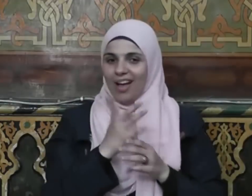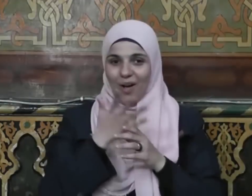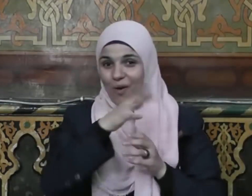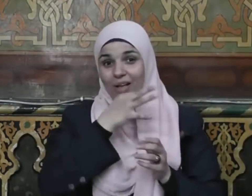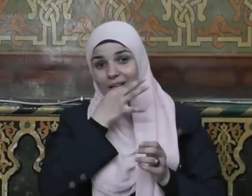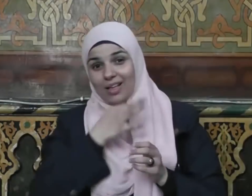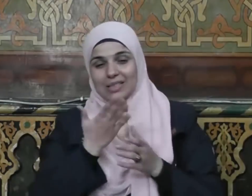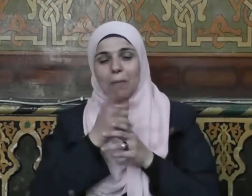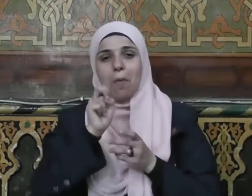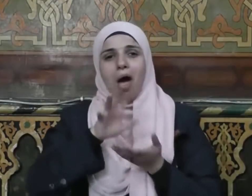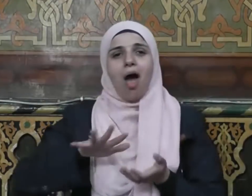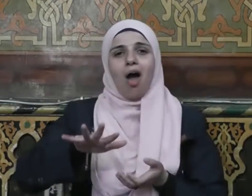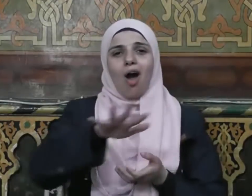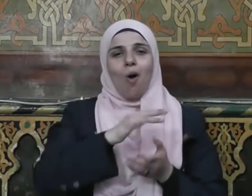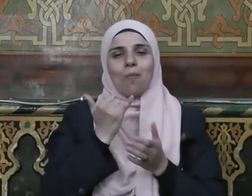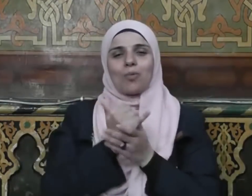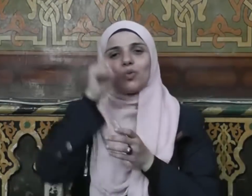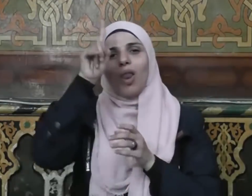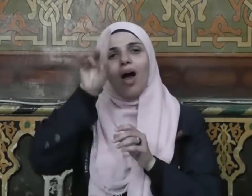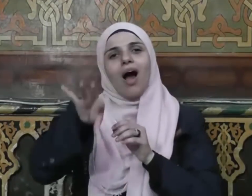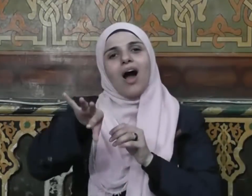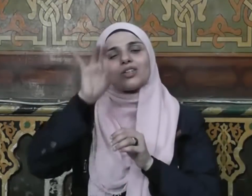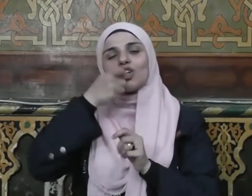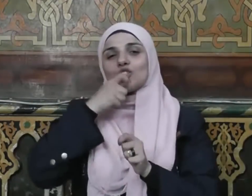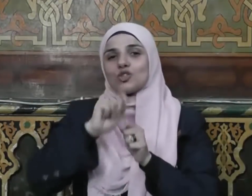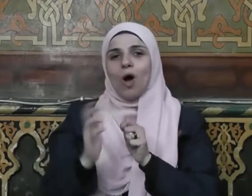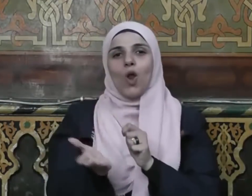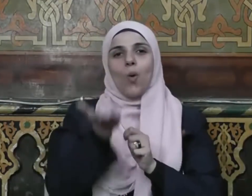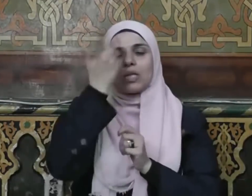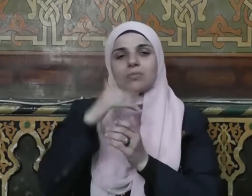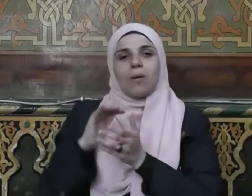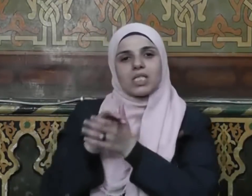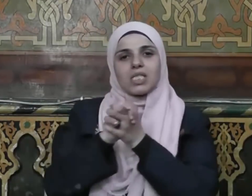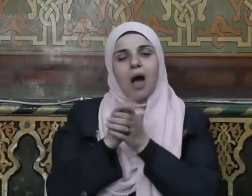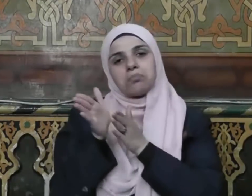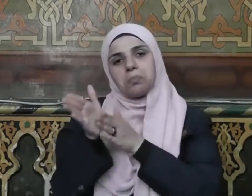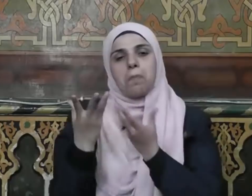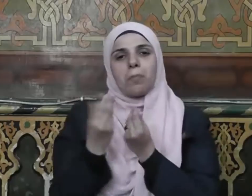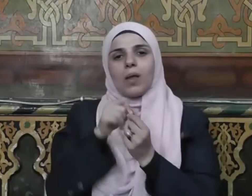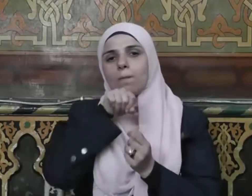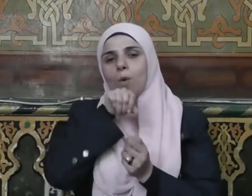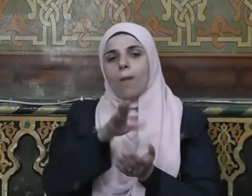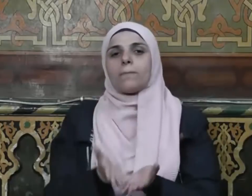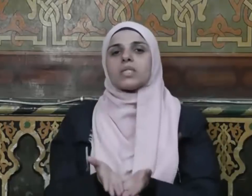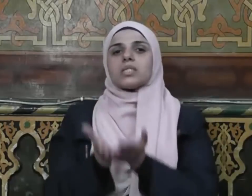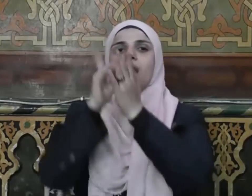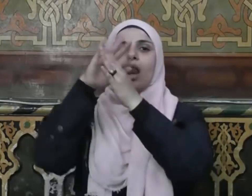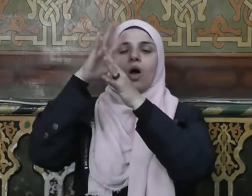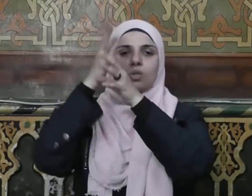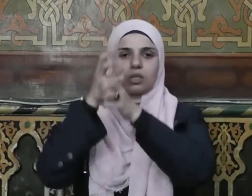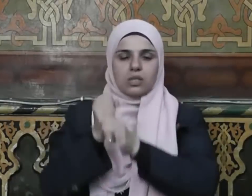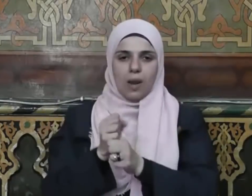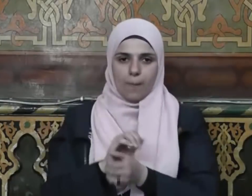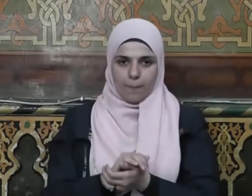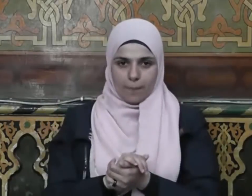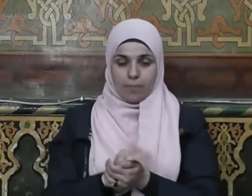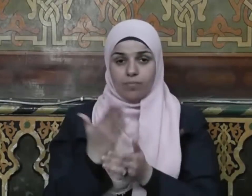فهم قوم اختارهم الله عز وجل لصحبة نبيه صلى الله عليه وسلم